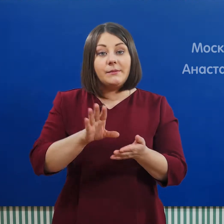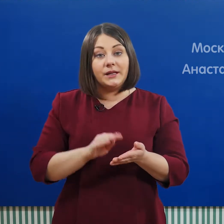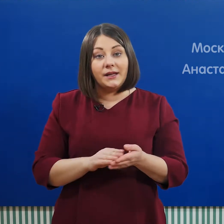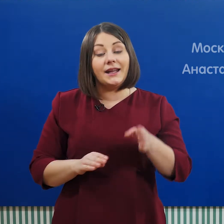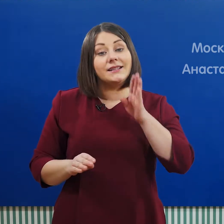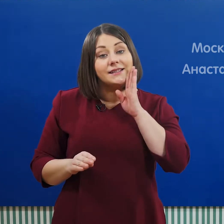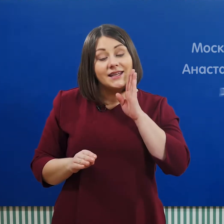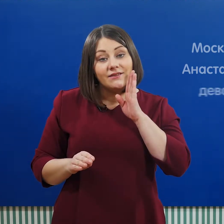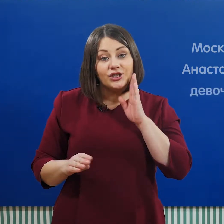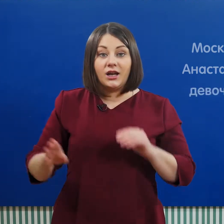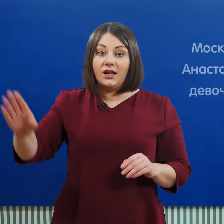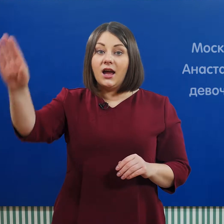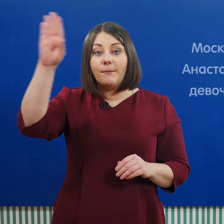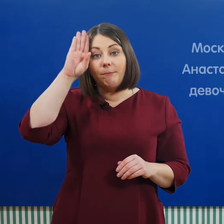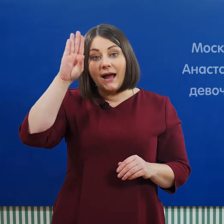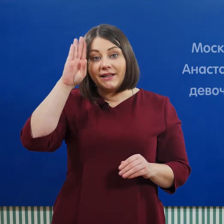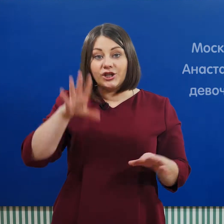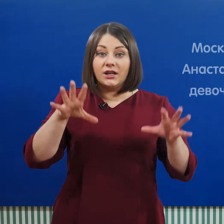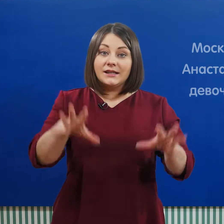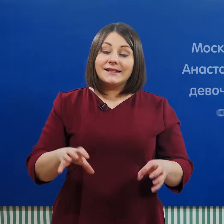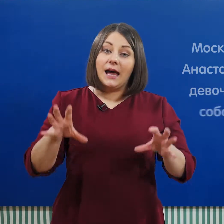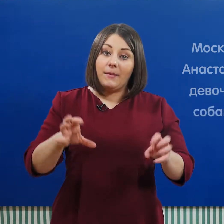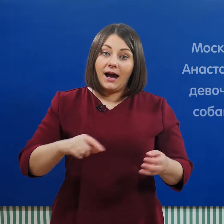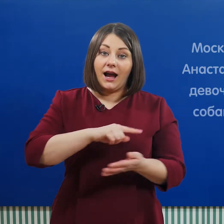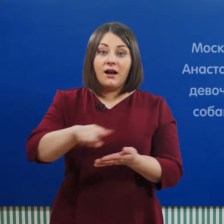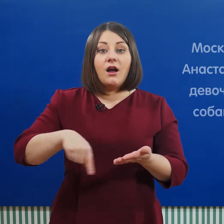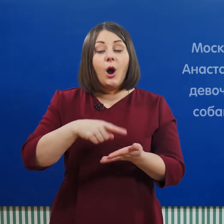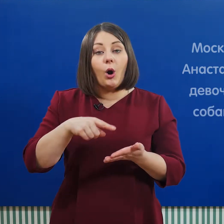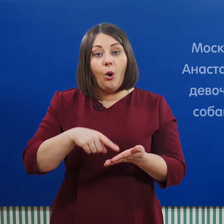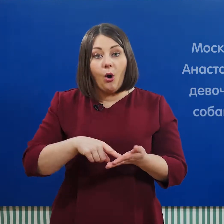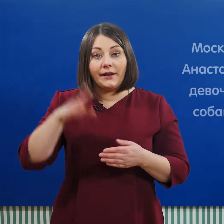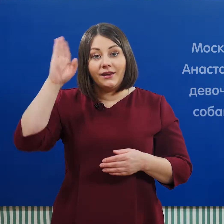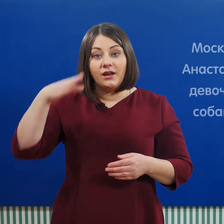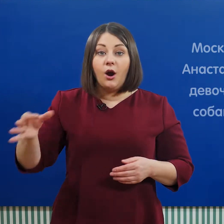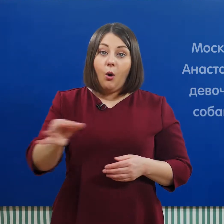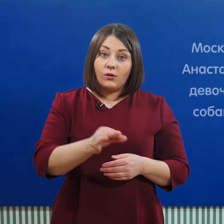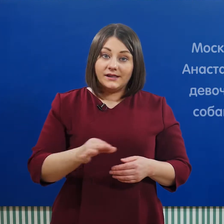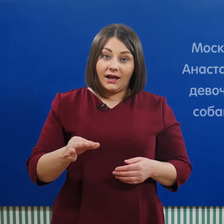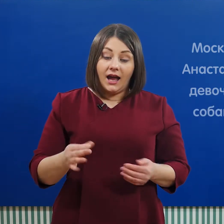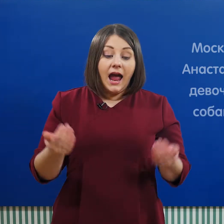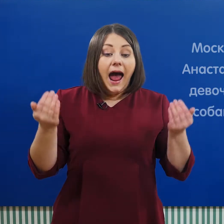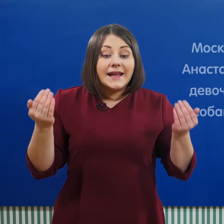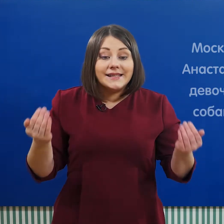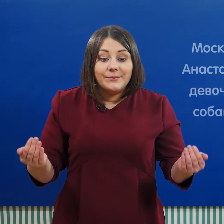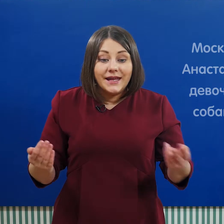Например, девочка, мальчик, собака, город, озеро. А теперь